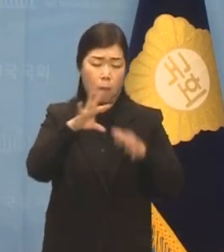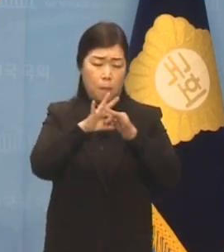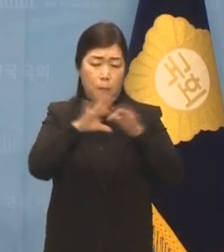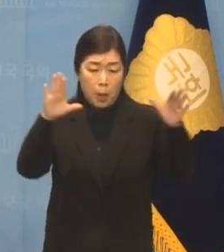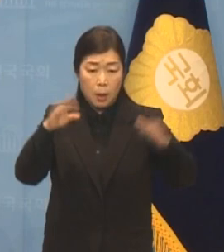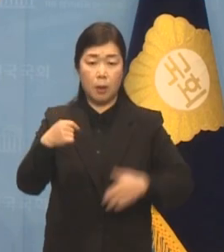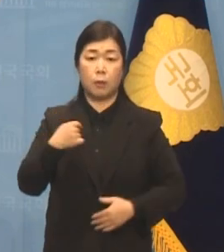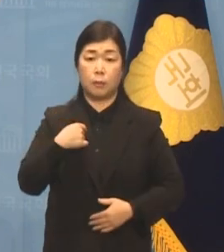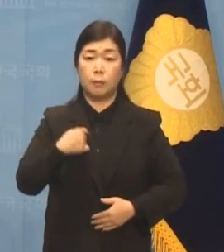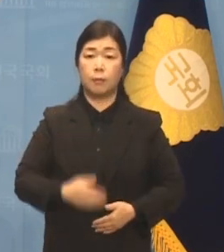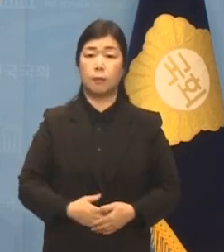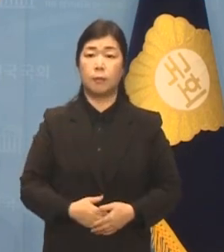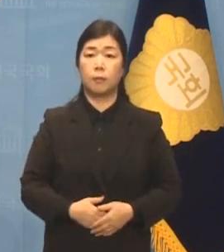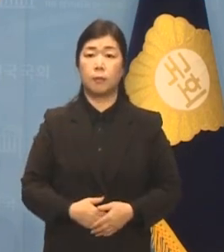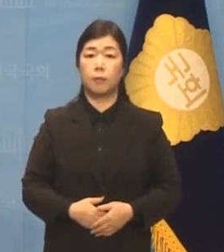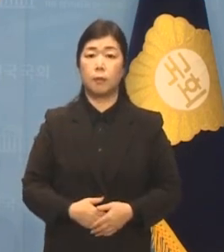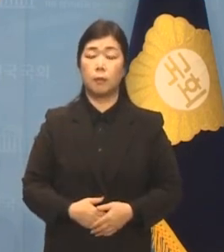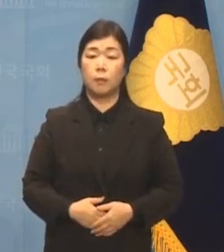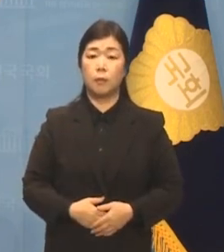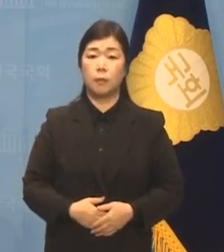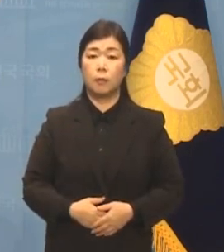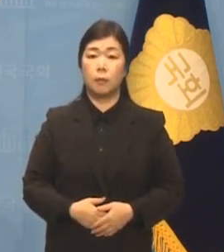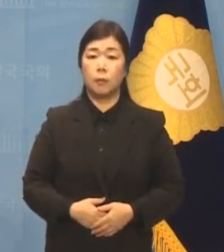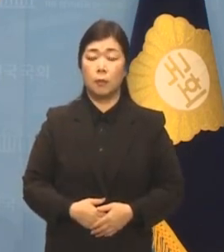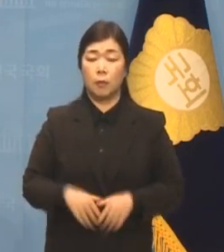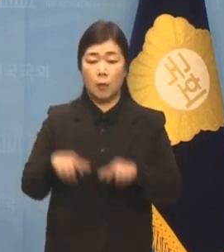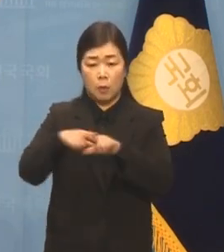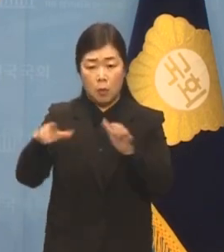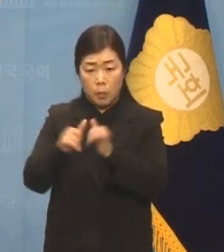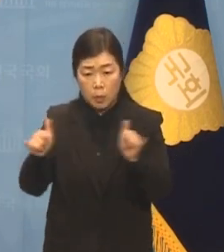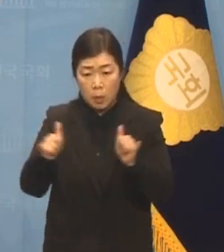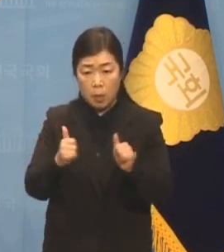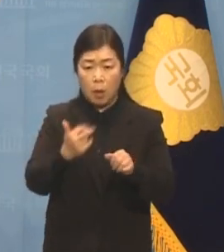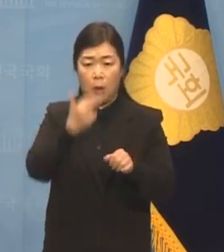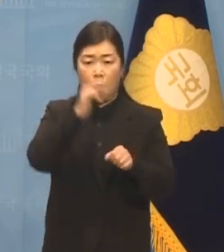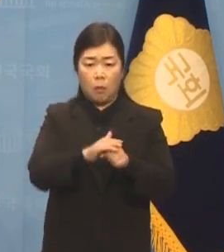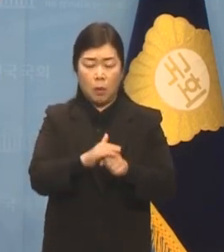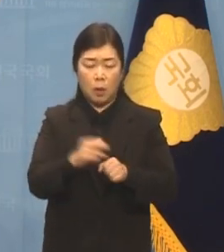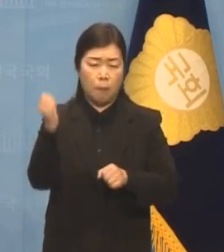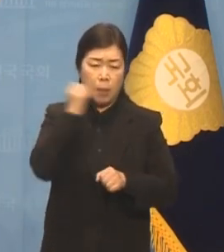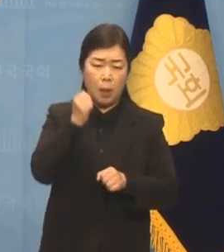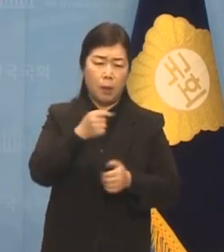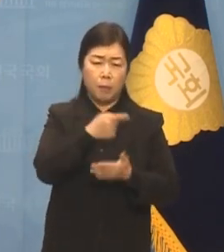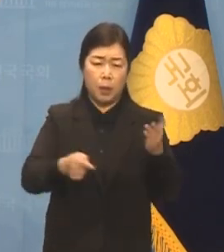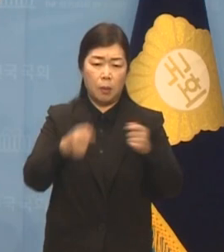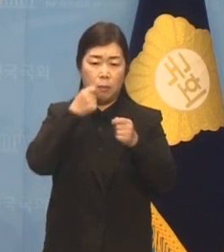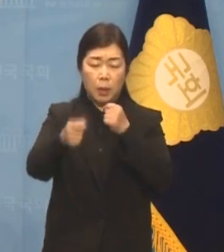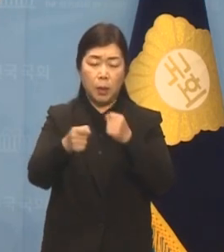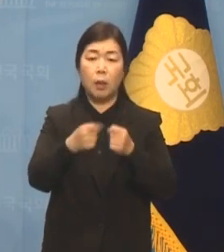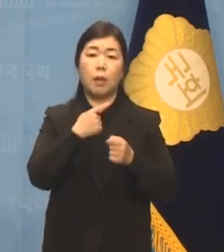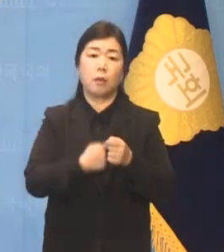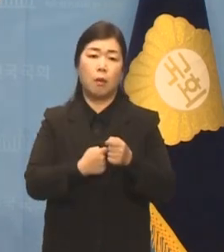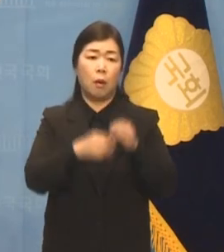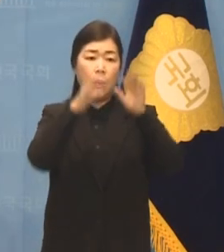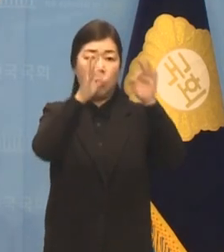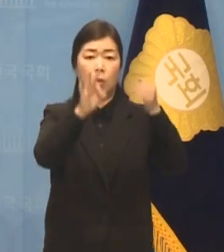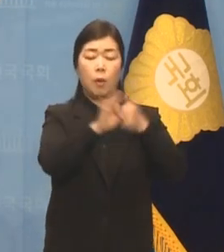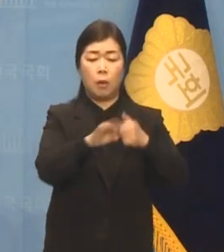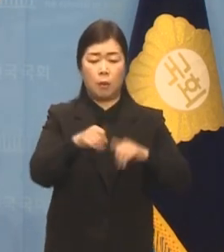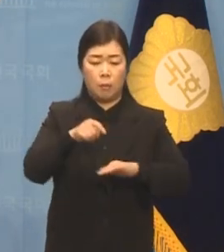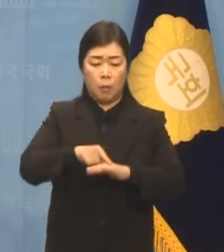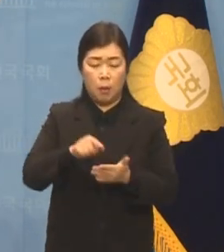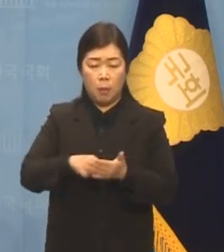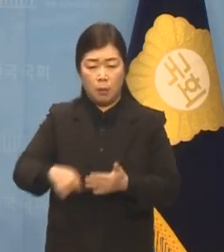그동안 서민들이 억울하게 당한 금융사기 피해를 생각해서 죄송한 마음에